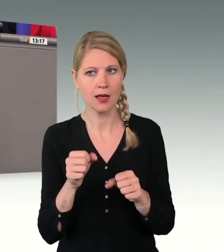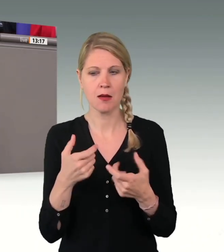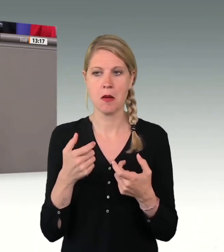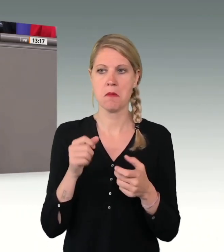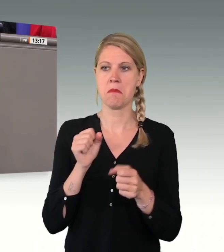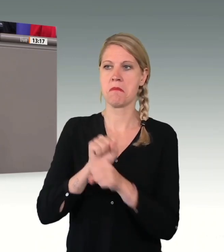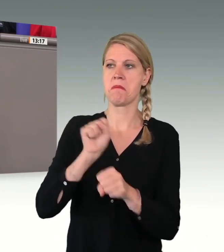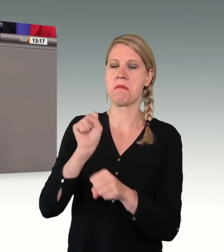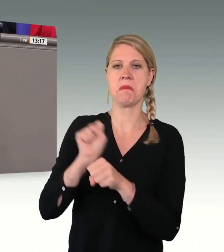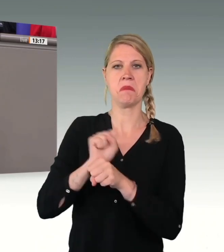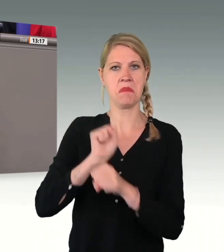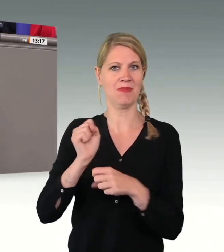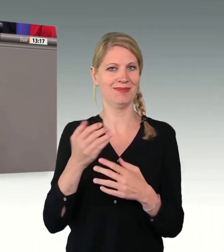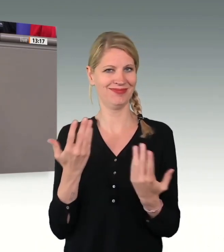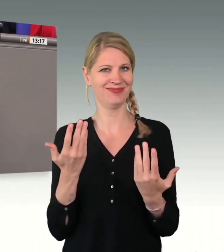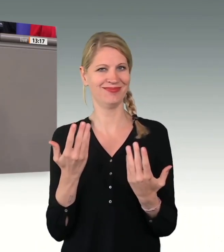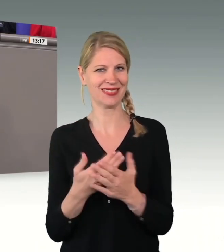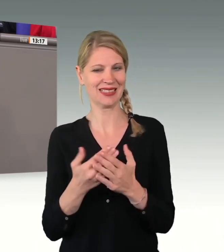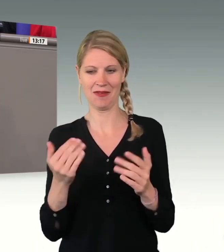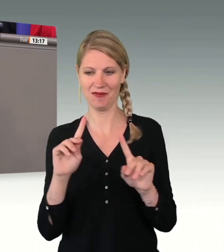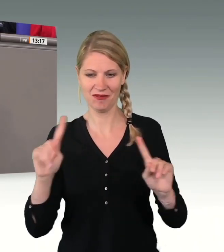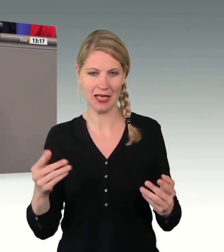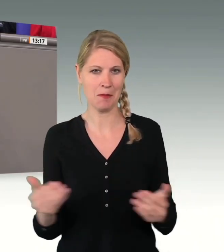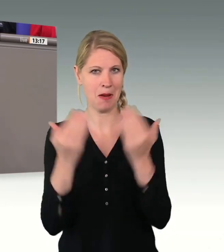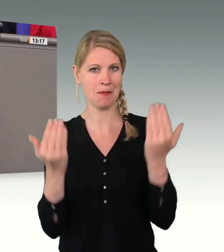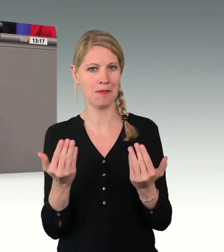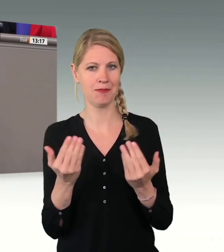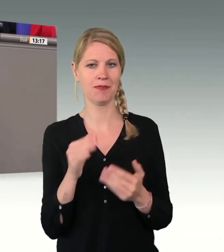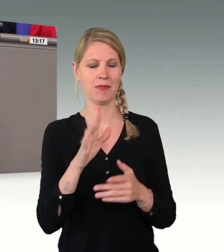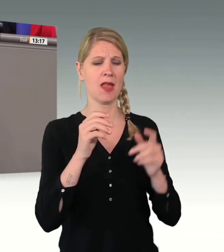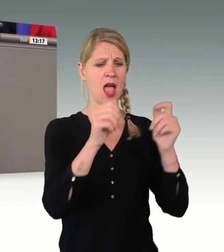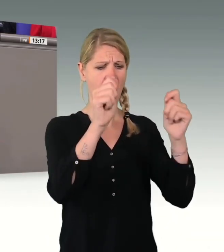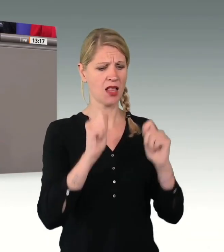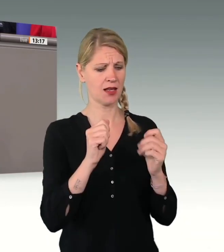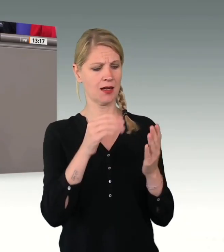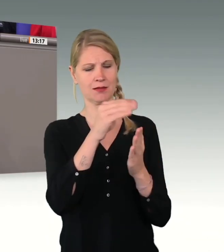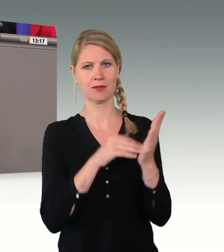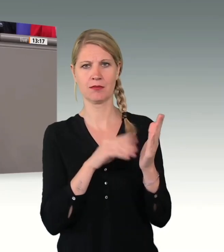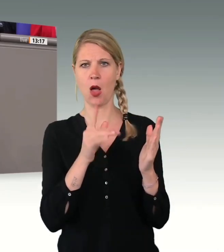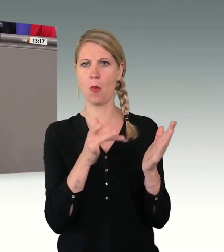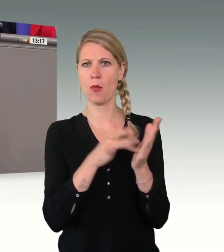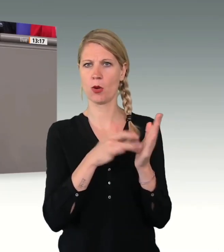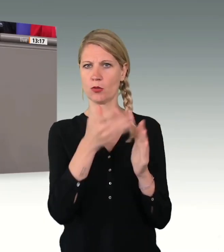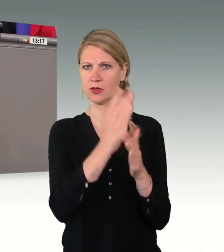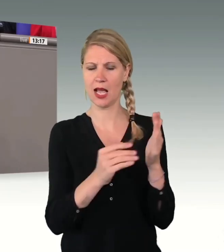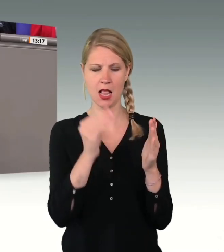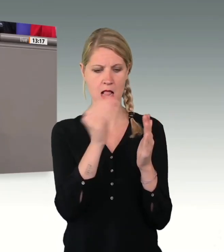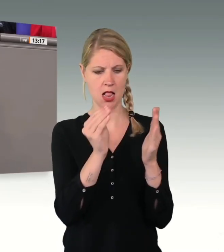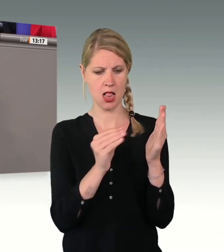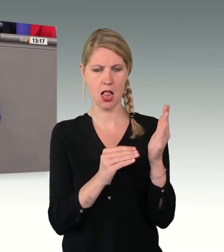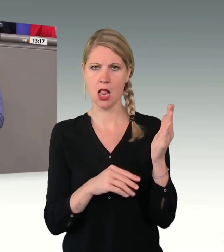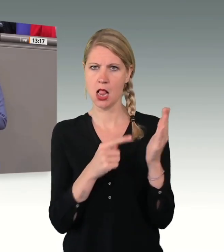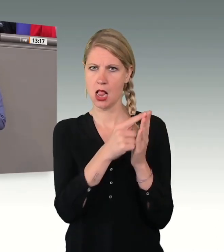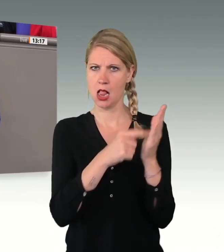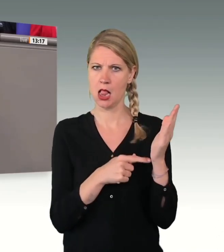Und das Dritte ist, es findet sich in dem Antrag ja in verschiedenen Teilen, auch im Begründungsteil im Übrigen. Sie berufen sich ja